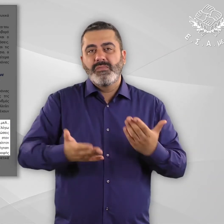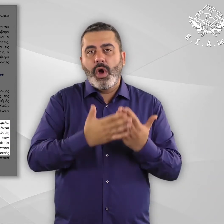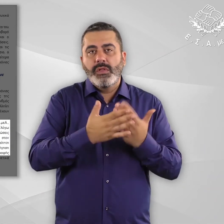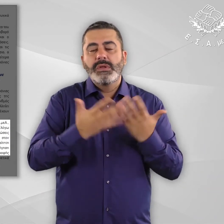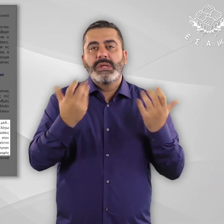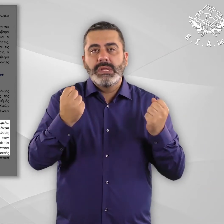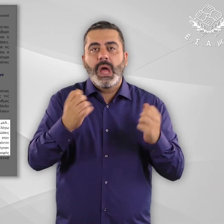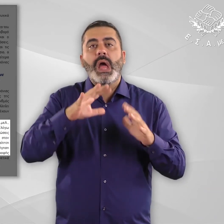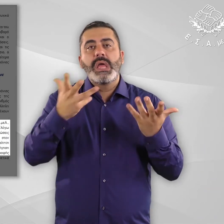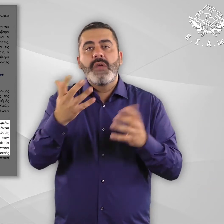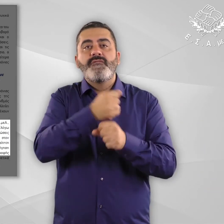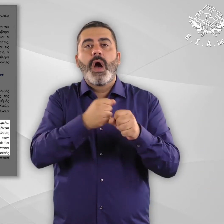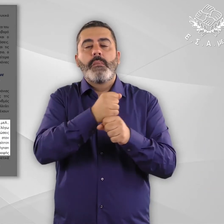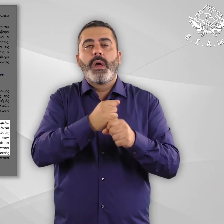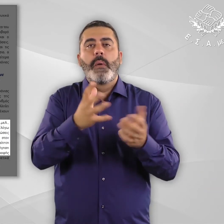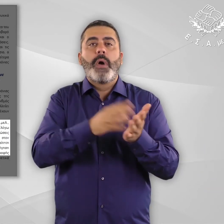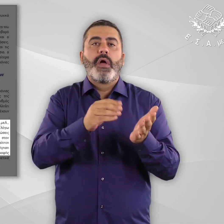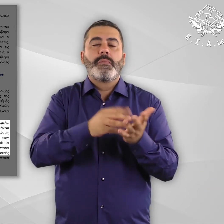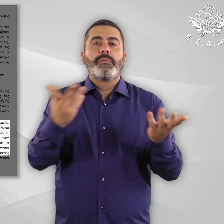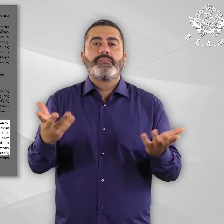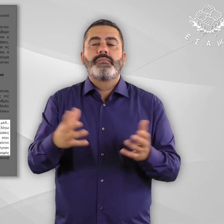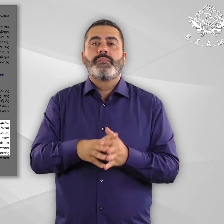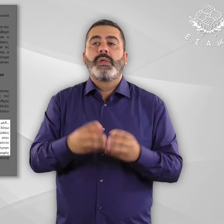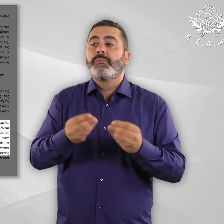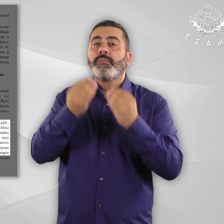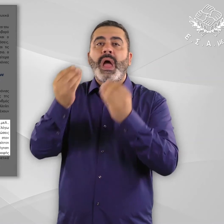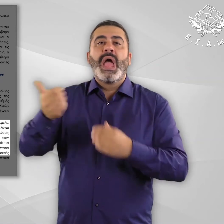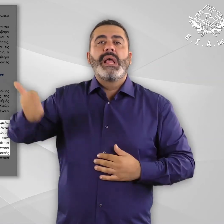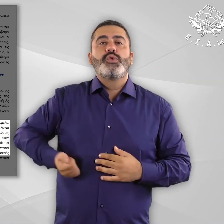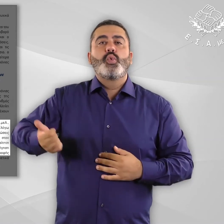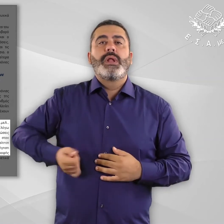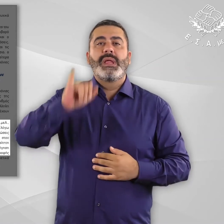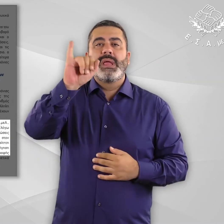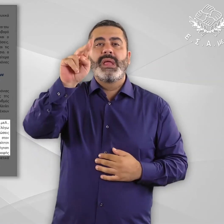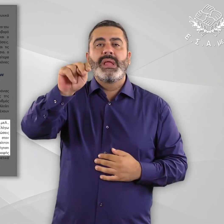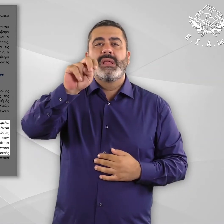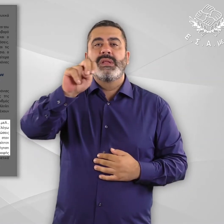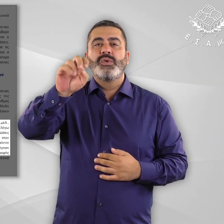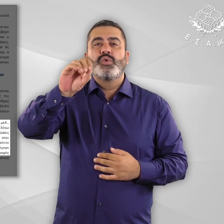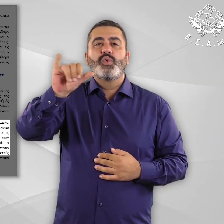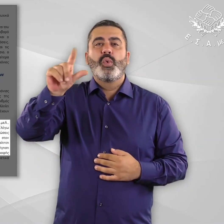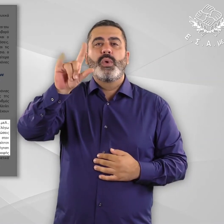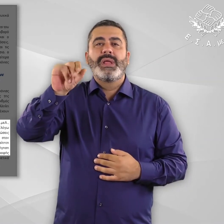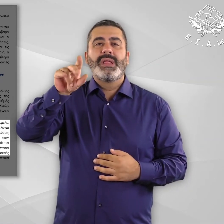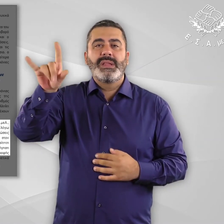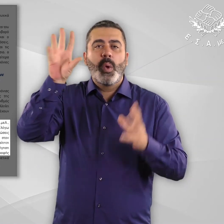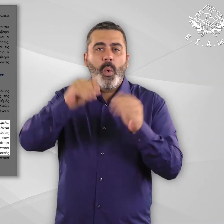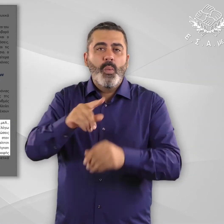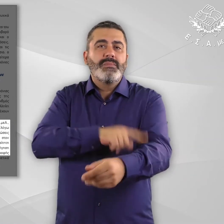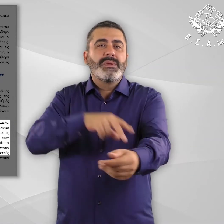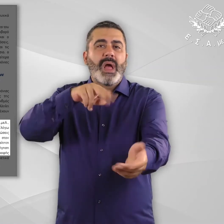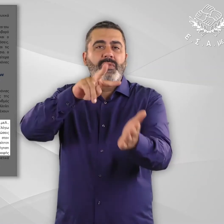κατάλληλο ιατρικό εξοπλισμό, αλλά και σε απαραίτητη φαρμακευτική αγωγή παρένθεση όπως, για παράδειγμα, η χορήγηση